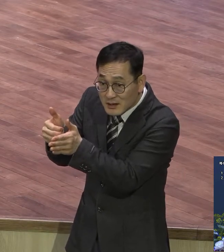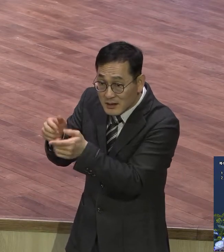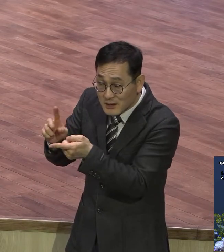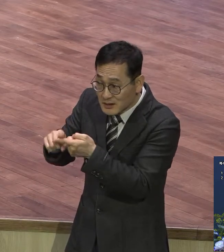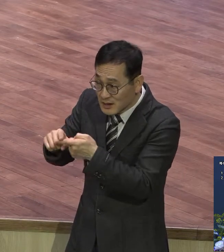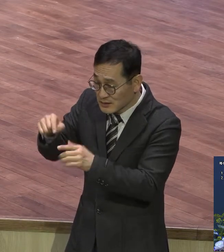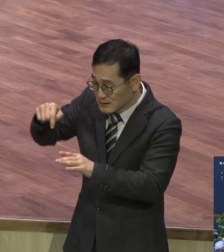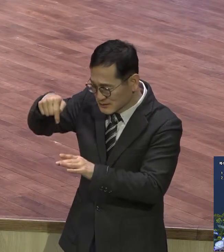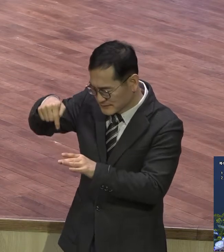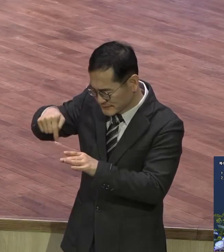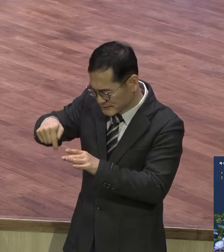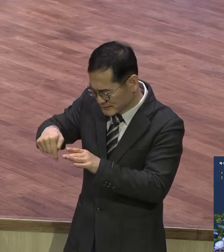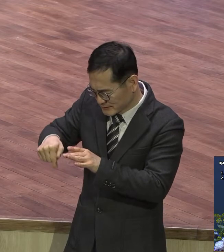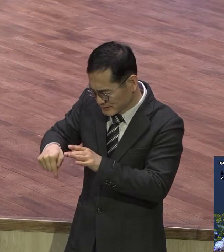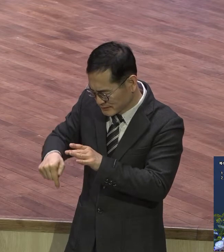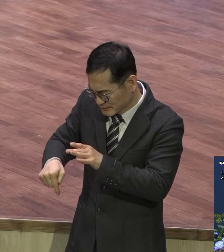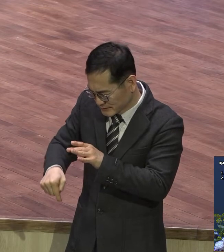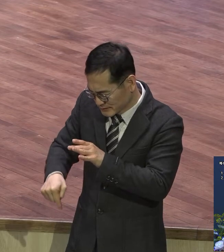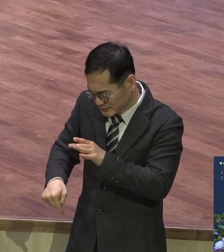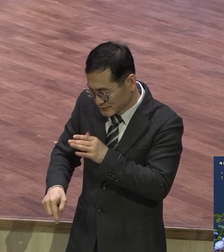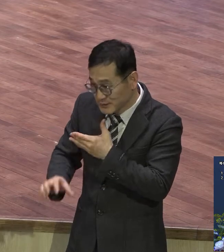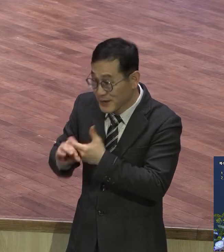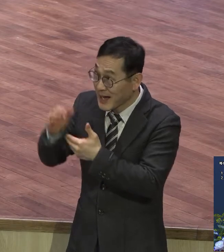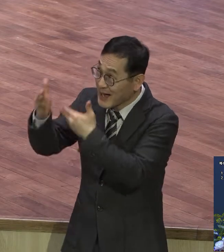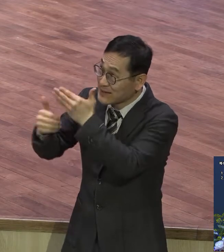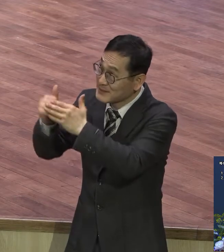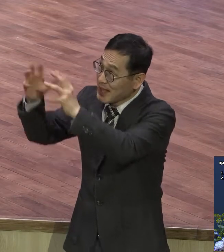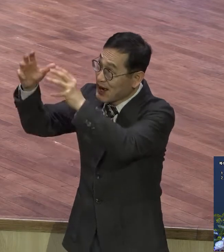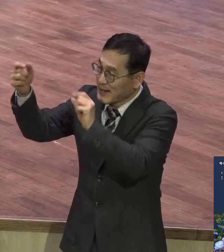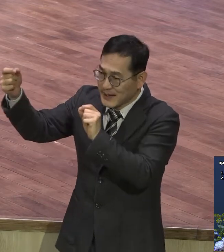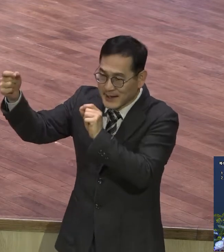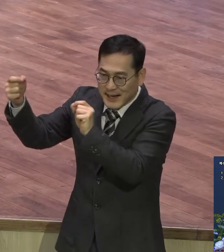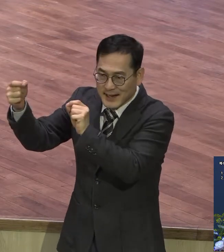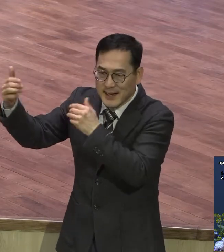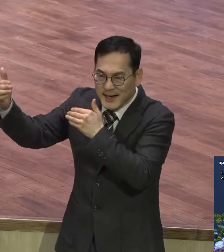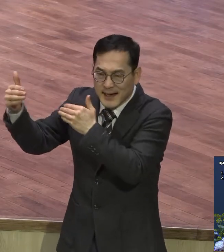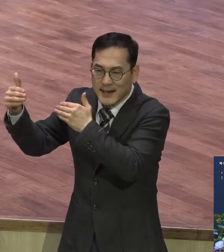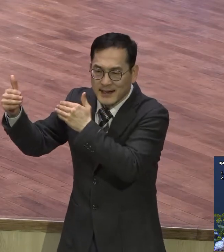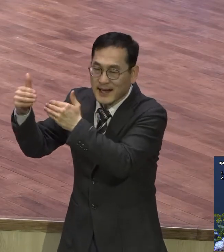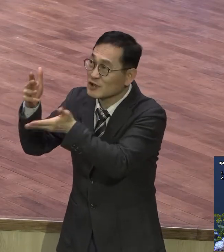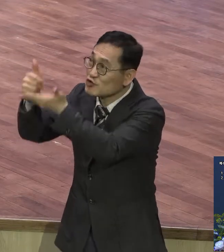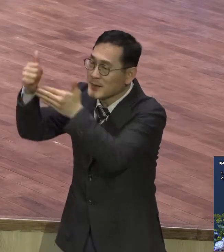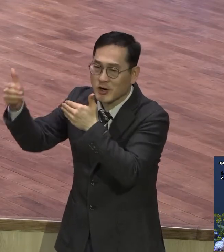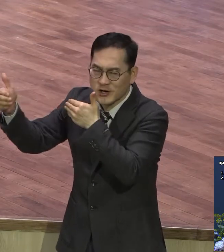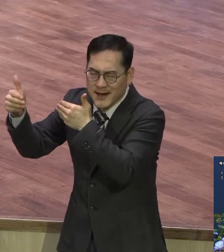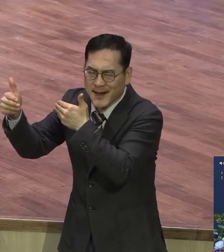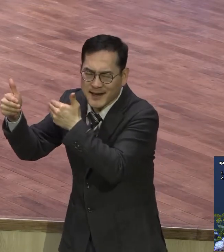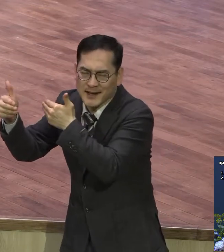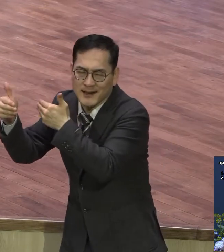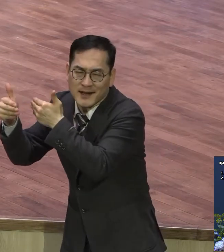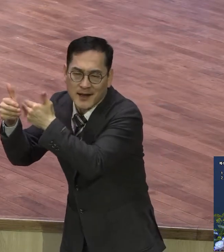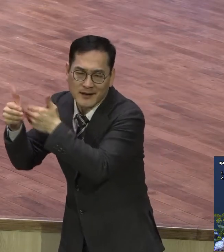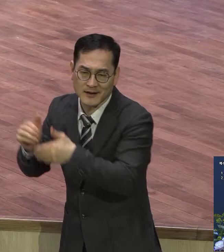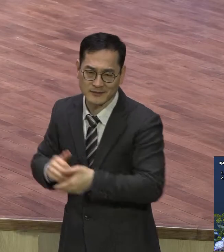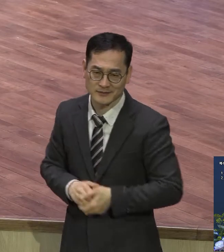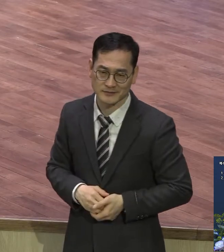영혼이 내 영혼이 하나님 나라와 더 가까이 내 영혼이 주님과 더 가까이 내 영혼이 점점점점 영적으로